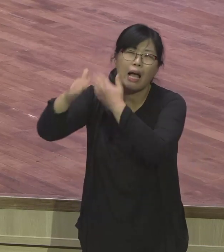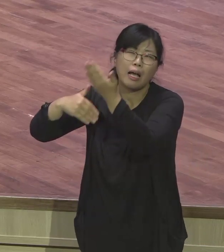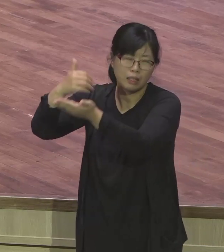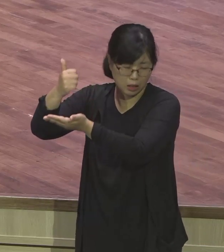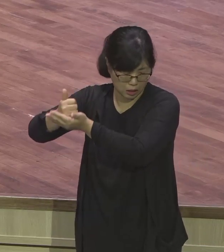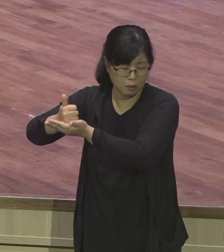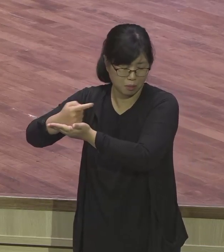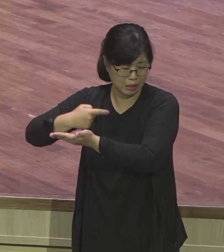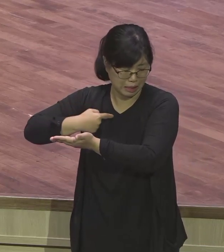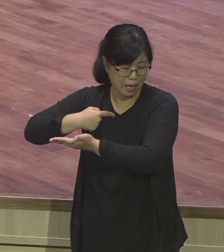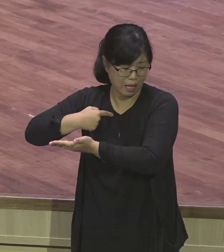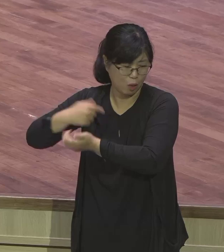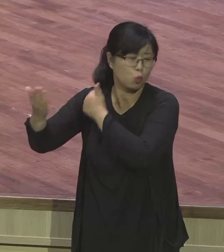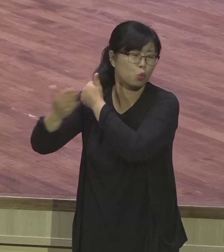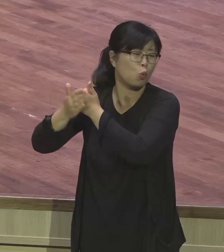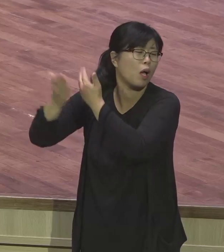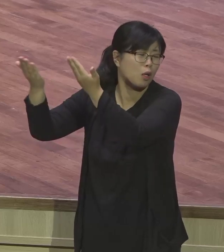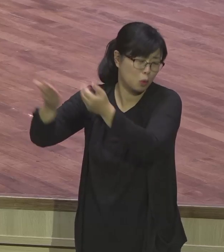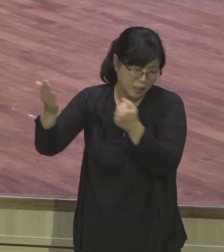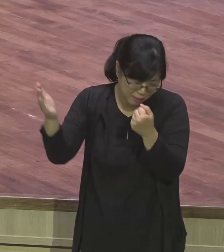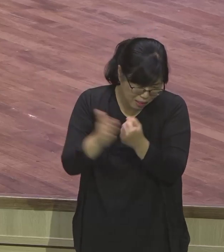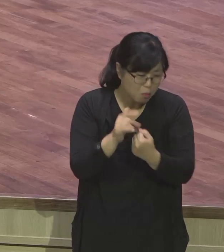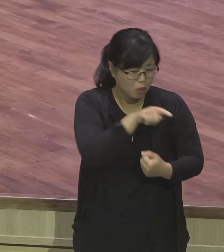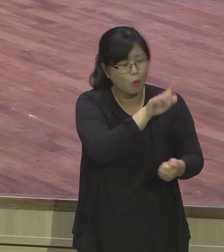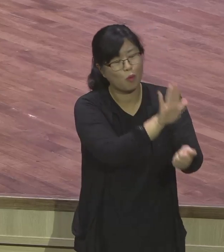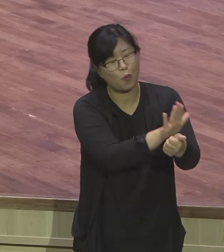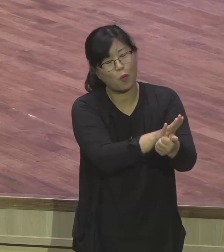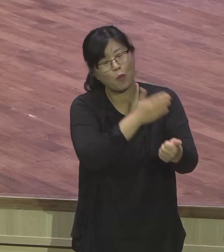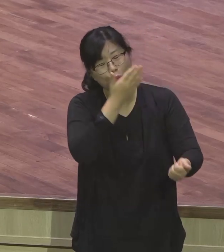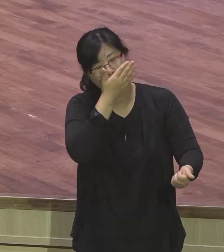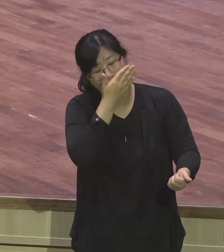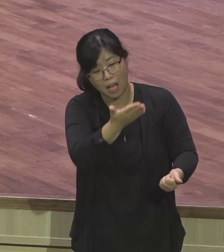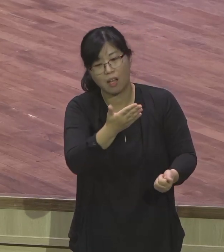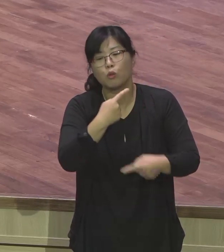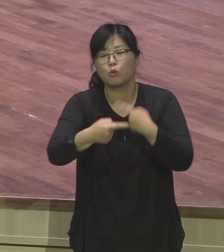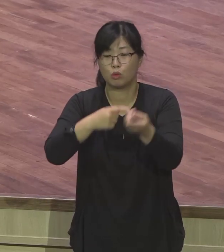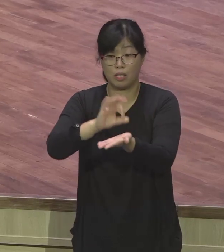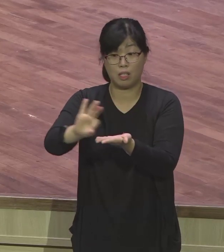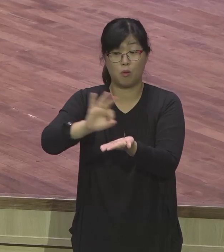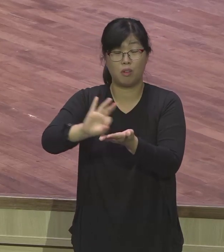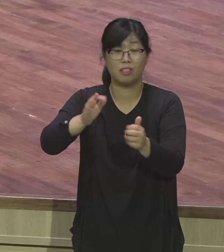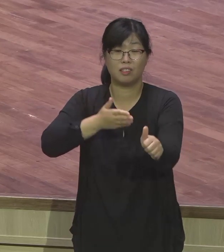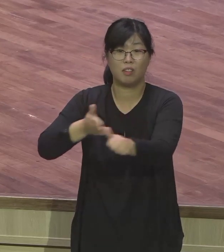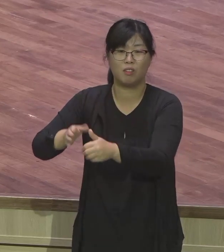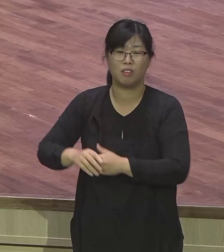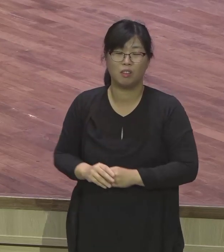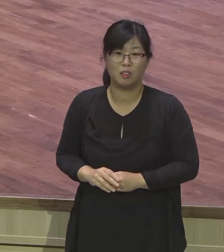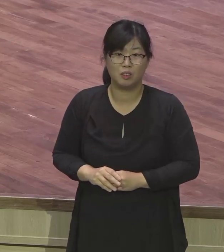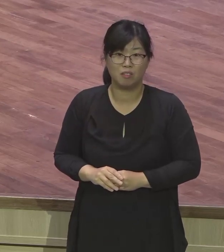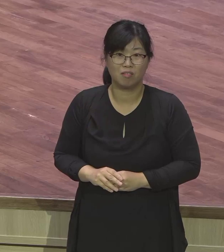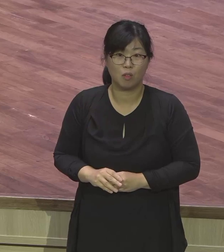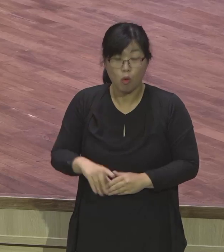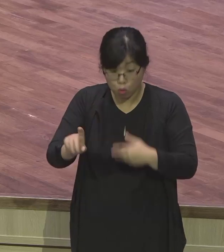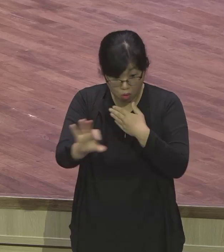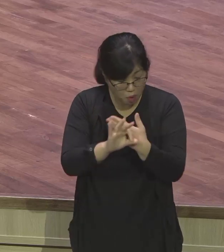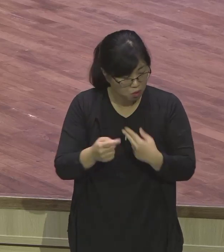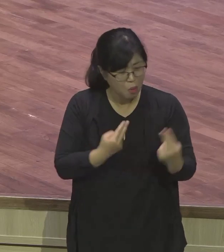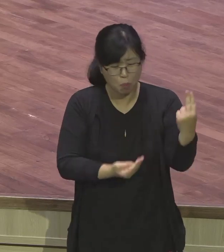이런 사람은 시험들지도 않고 이런 사람은 낙심하지도 않고 이런 사람들을 비교하지 않고 절대로